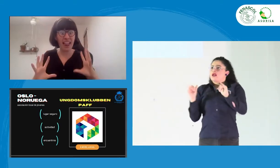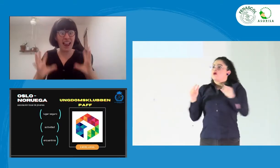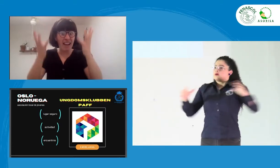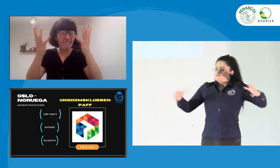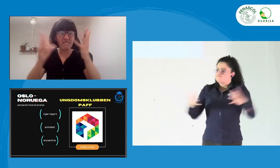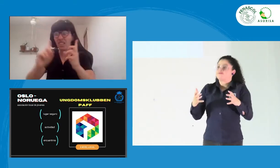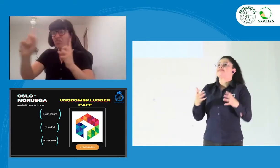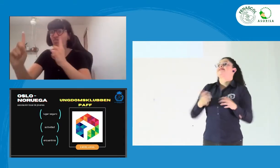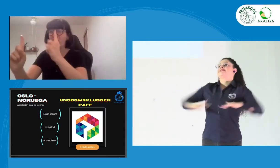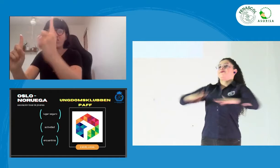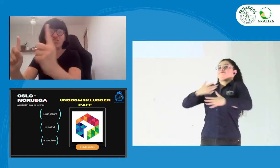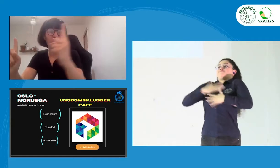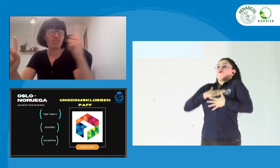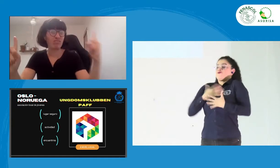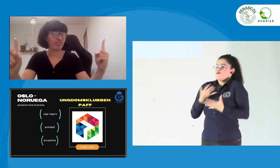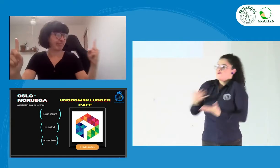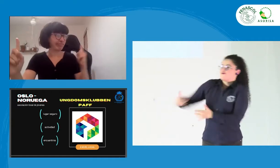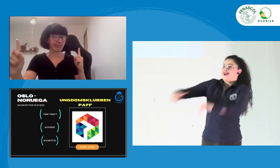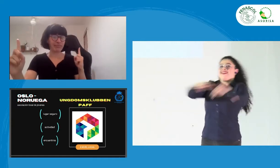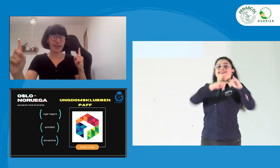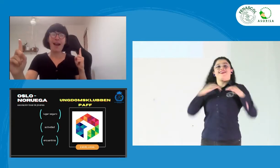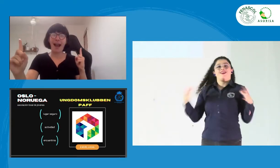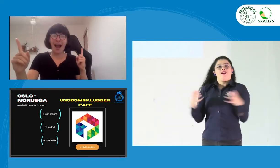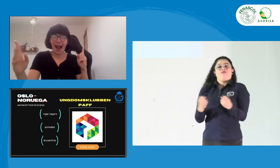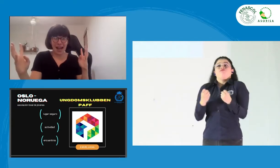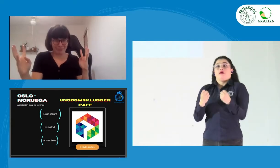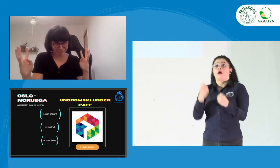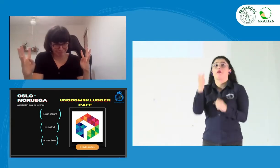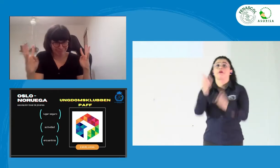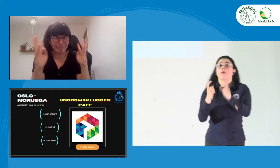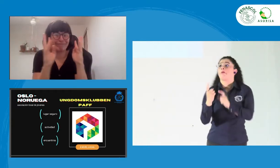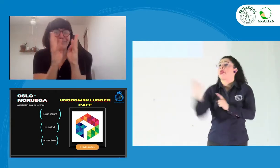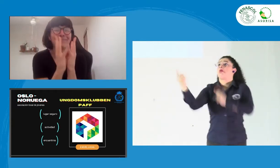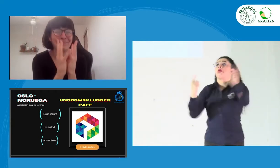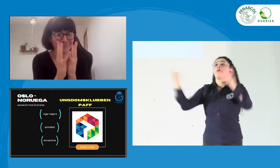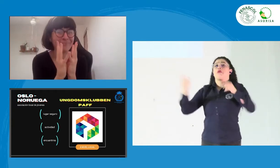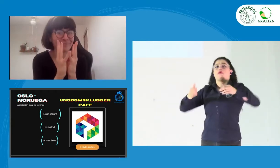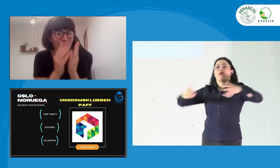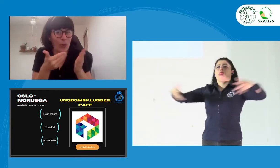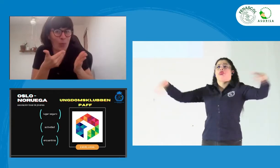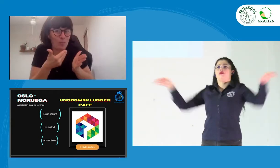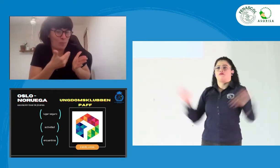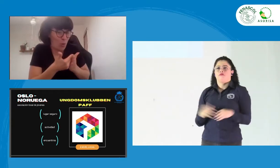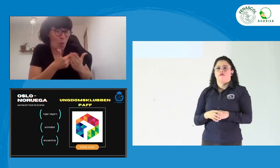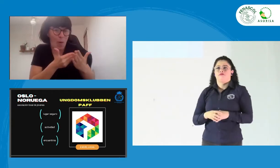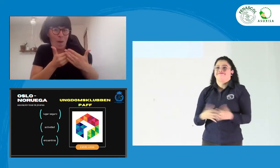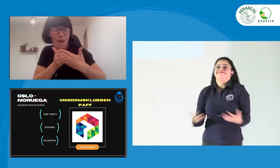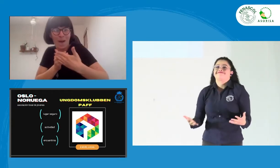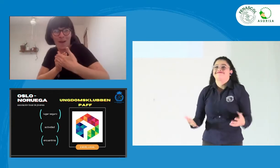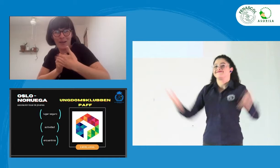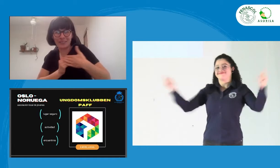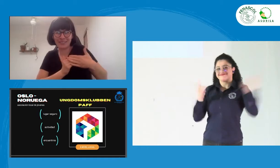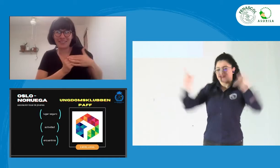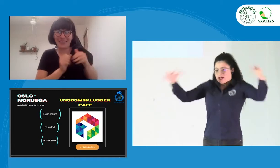Y obviamente, pues los jóvenes que estaban allí se fueron agrupando en la comunidad,